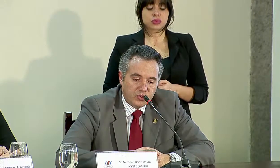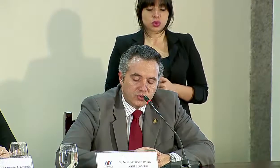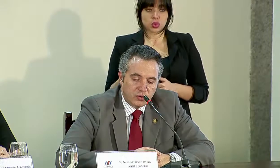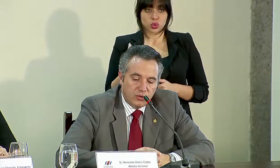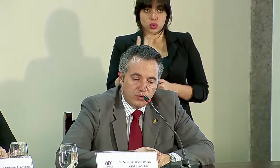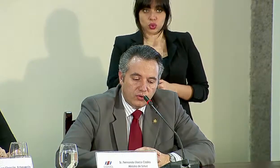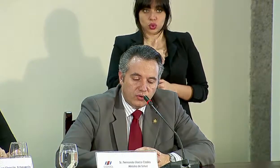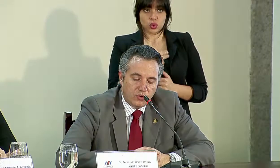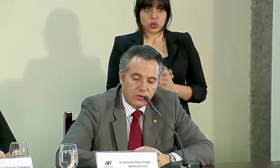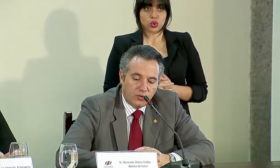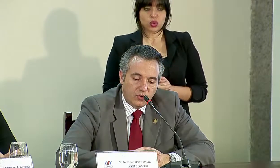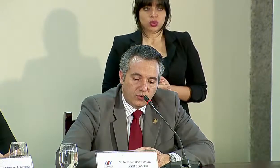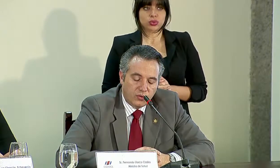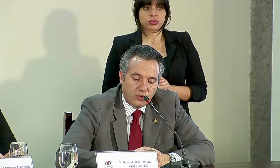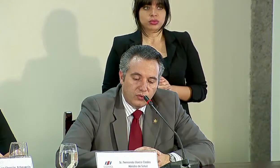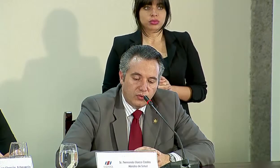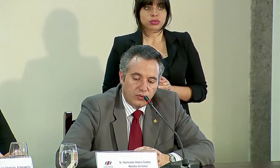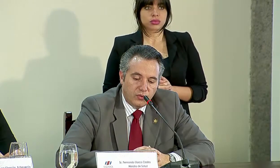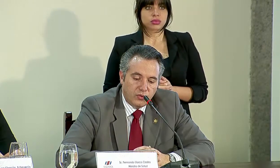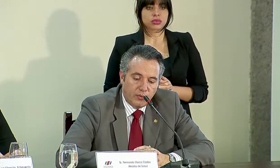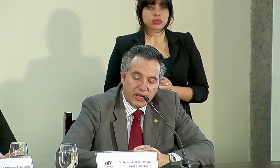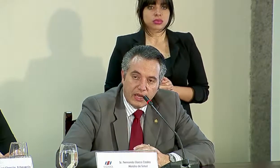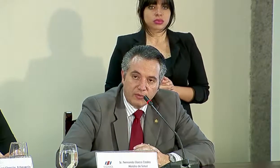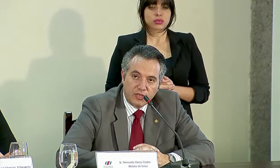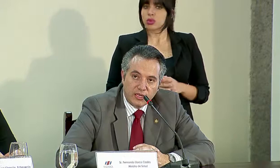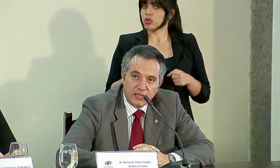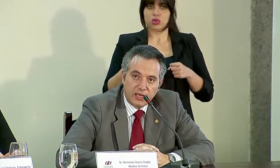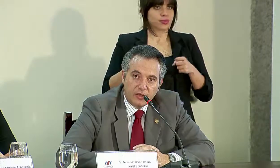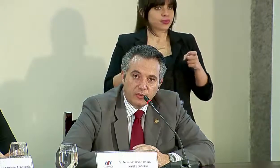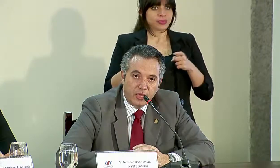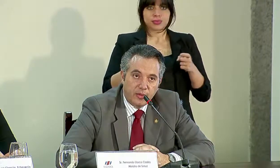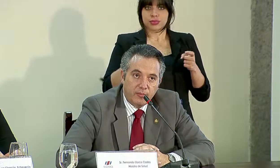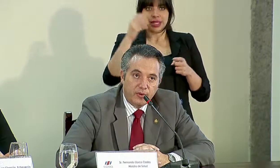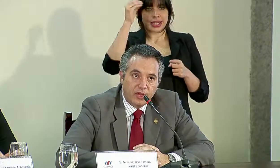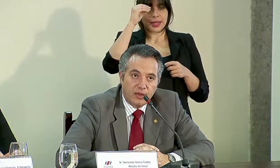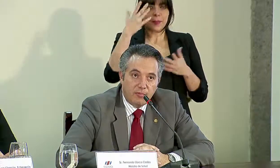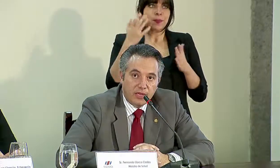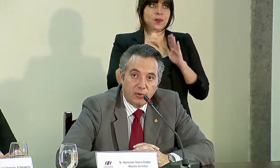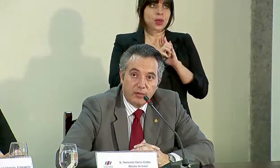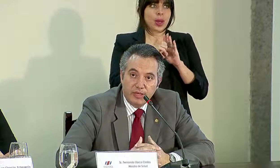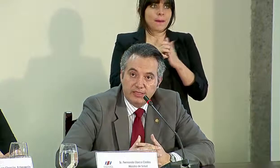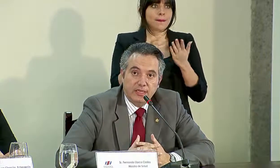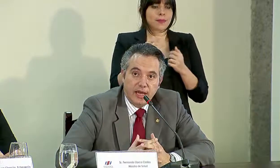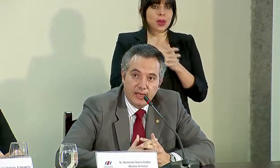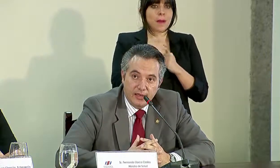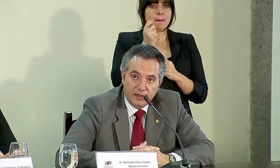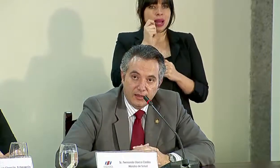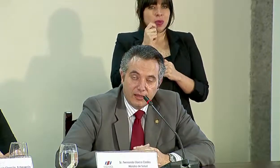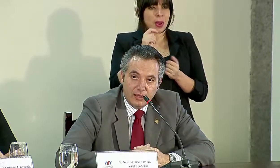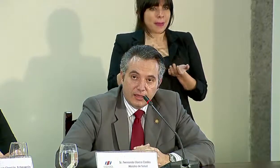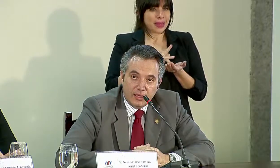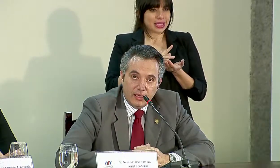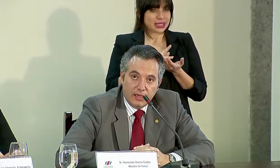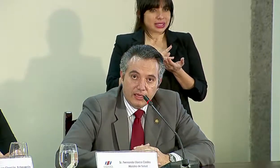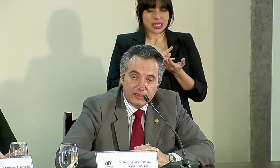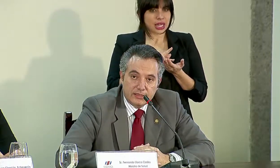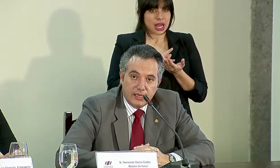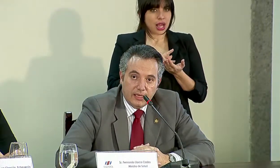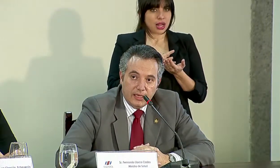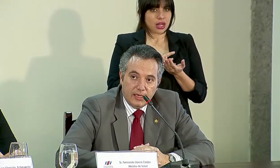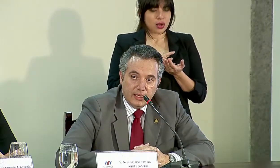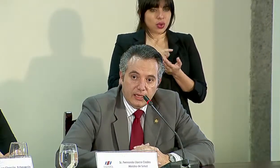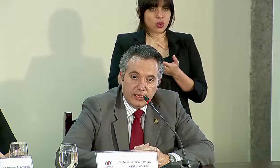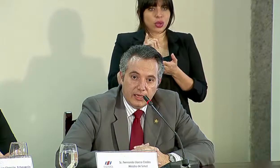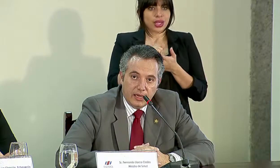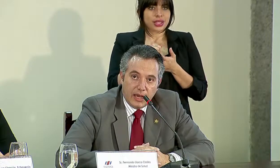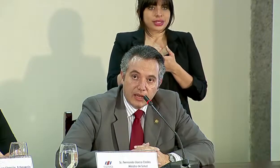Nosotros no manejamos el criterio, por ejemplo, de marihuana medicinal, que es